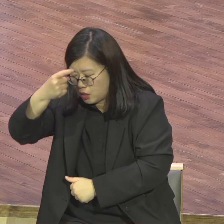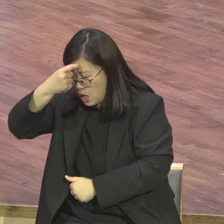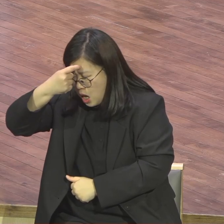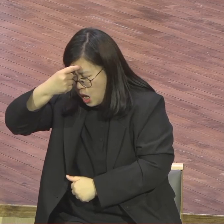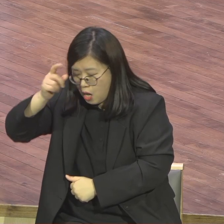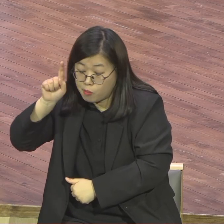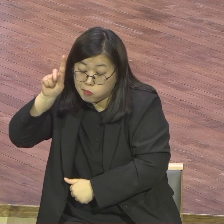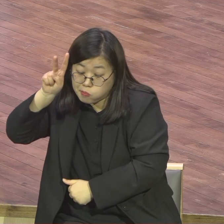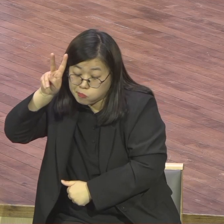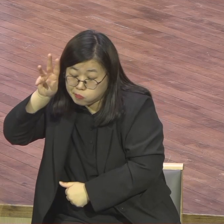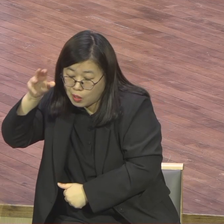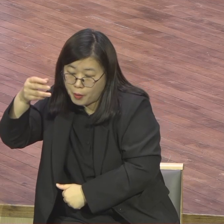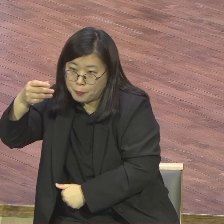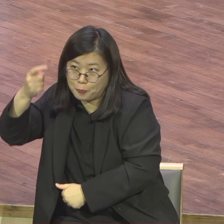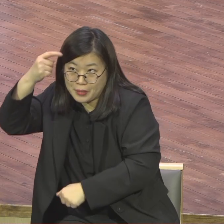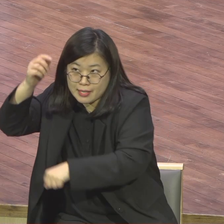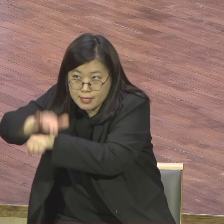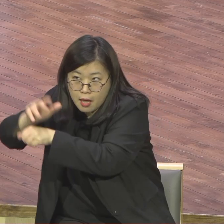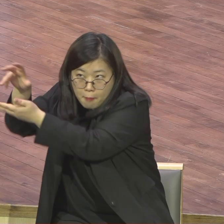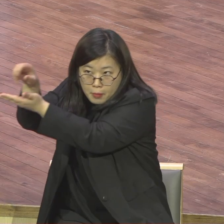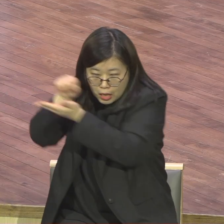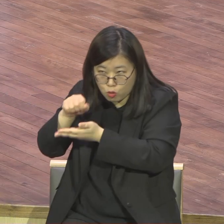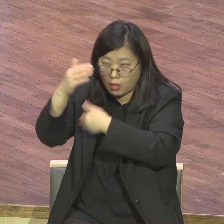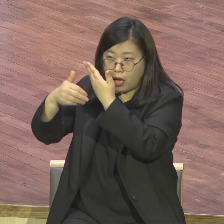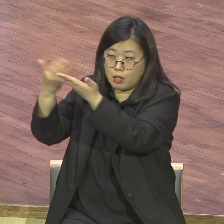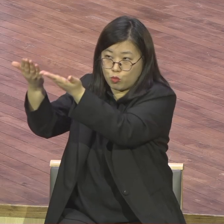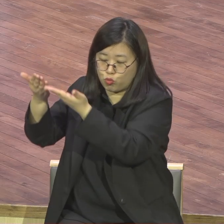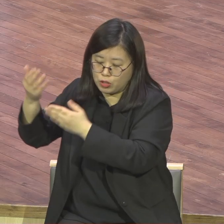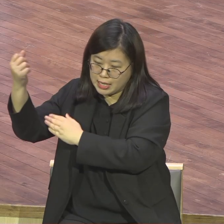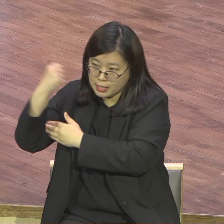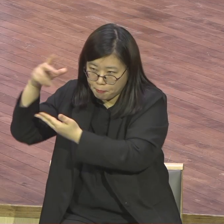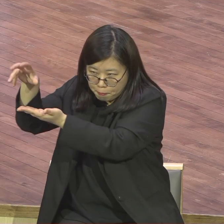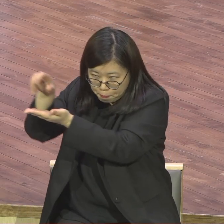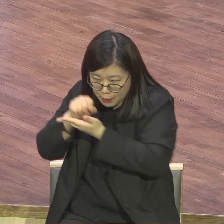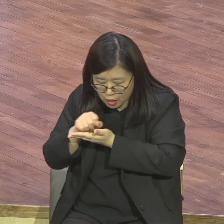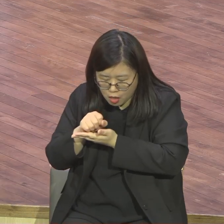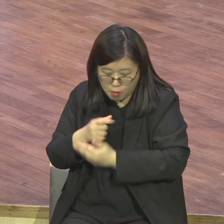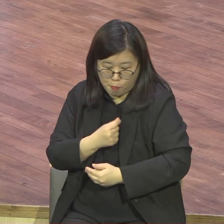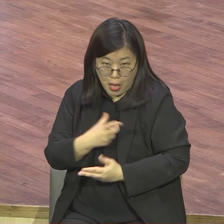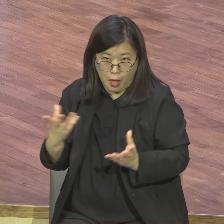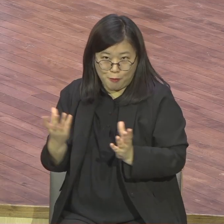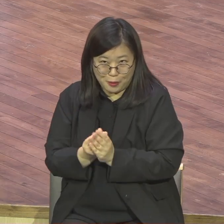영적 지각변동을 이렇게 보냈어요 내가 뭘 직분을 맡았다면 교회 지각변동이 일어나